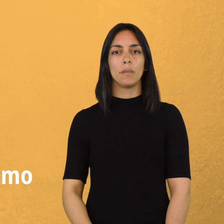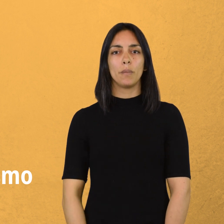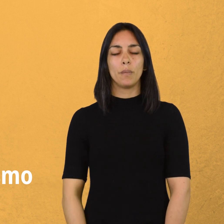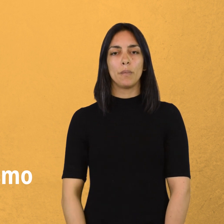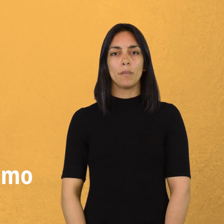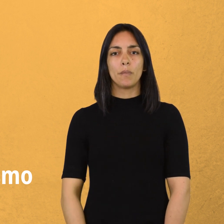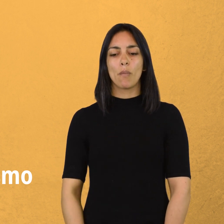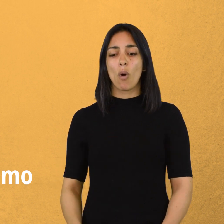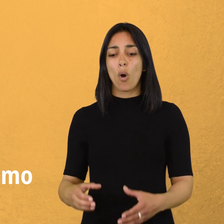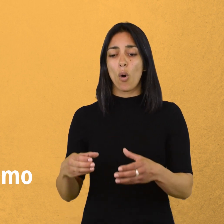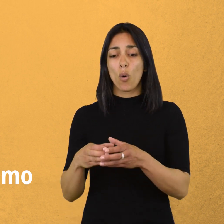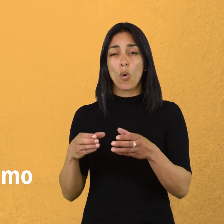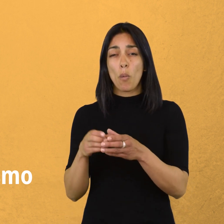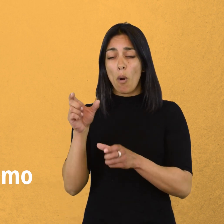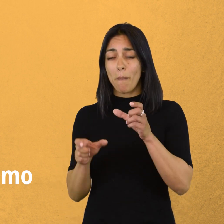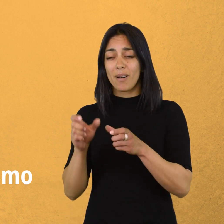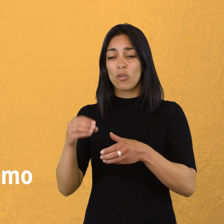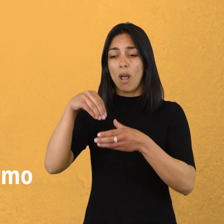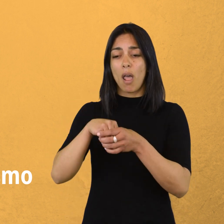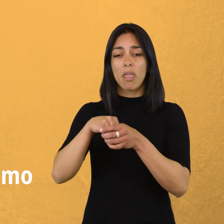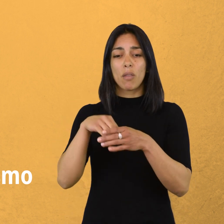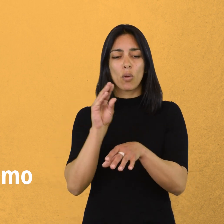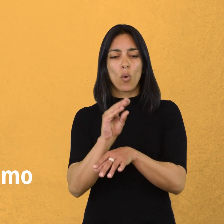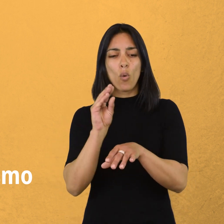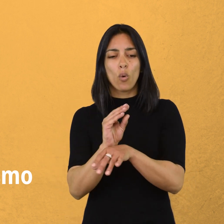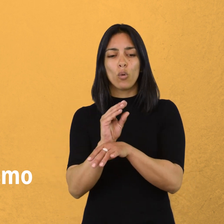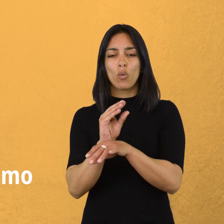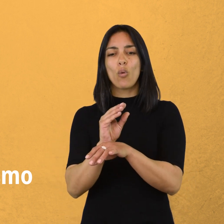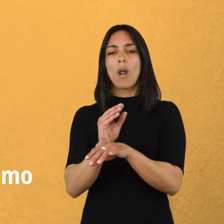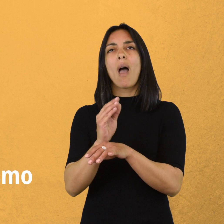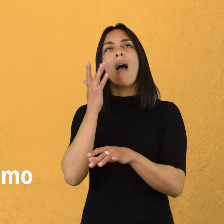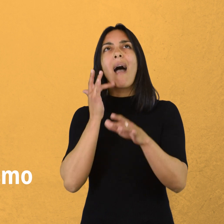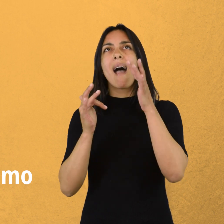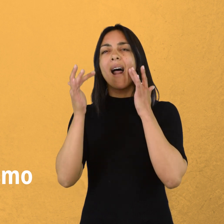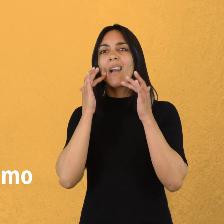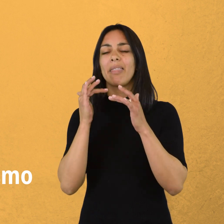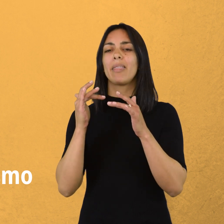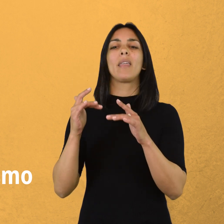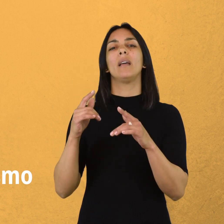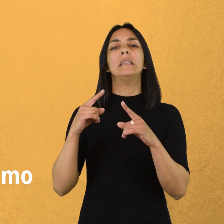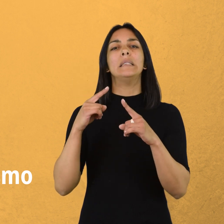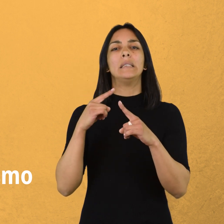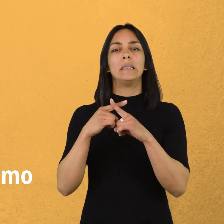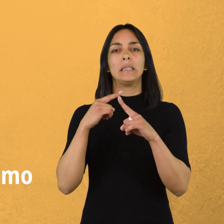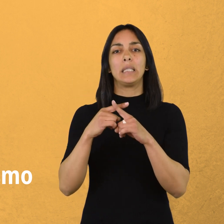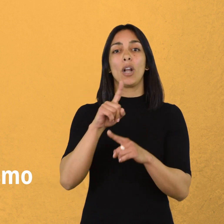Movimiento cultural y artístico en Europa y América en el siglo XIX en XIX. Movimiento posible que